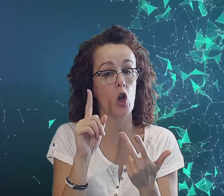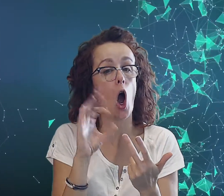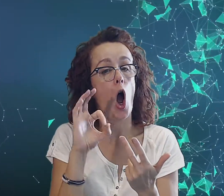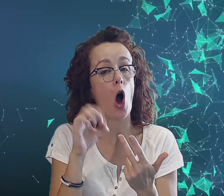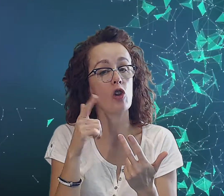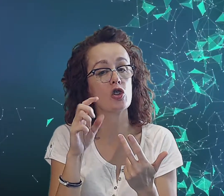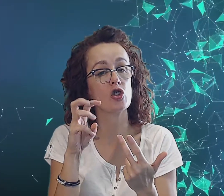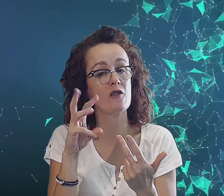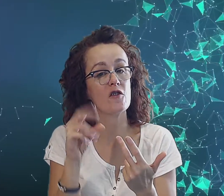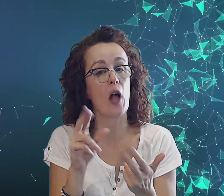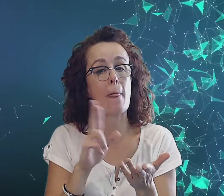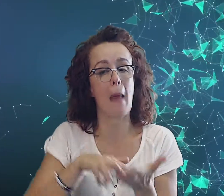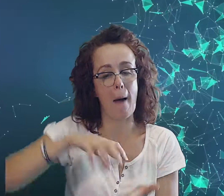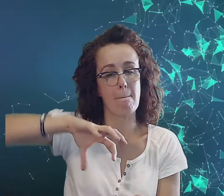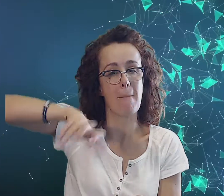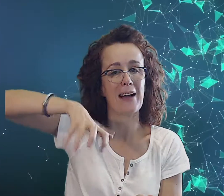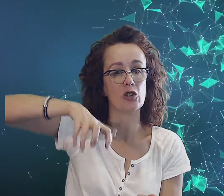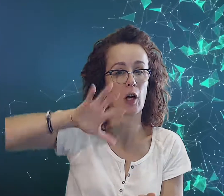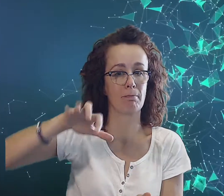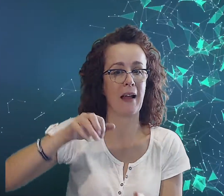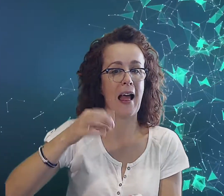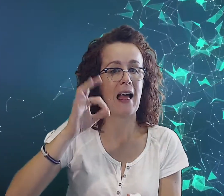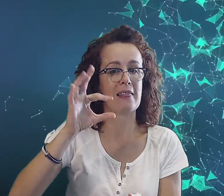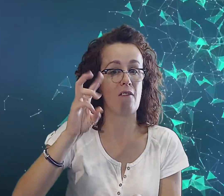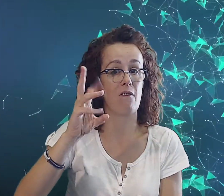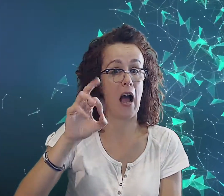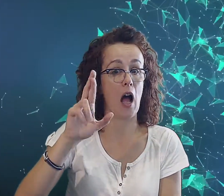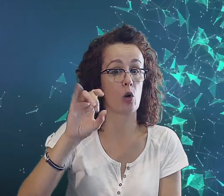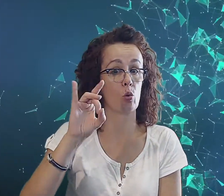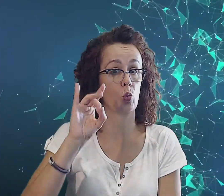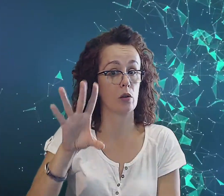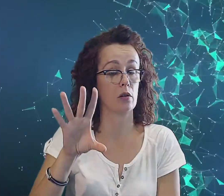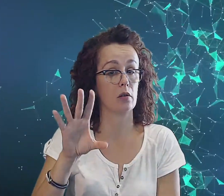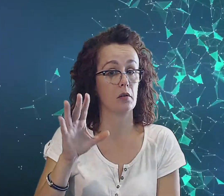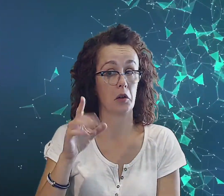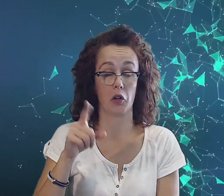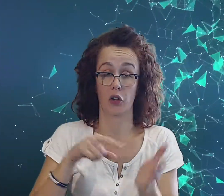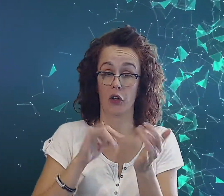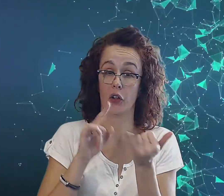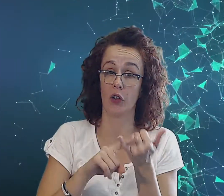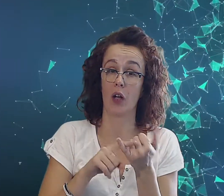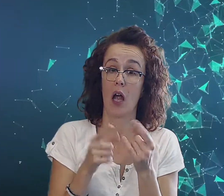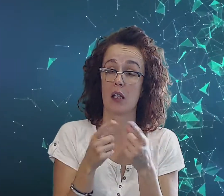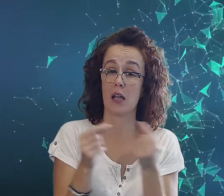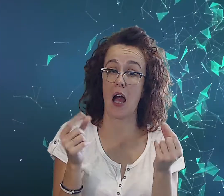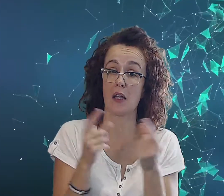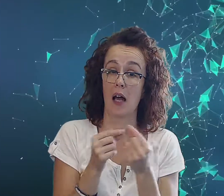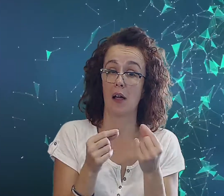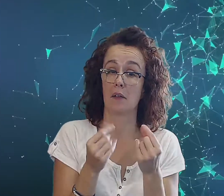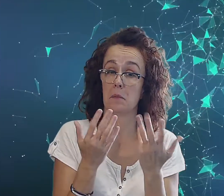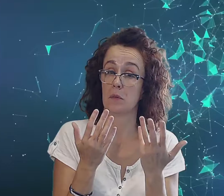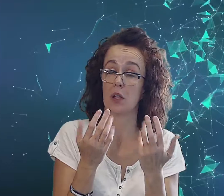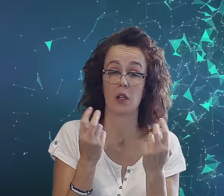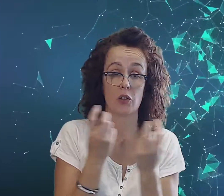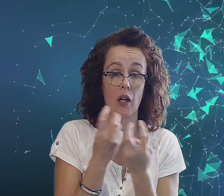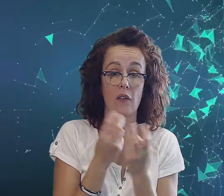odżycze na badzie. Paruk i jaja. Czekaj.